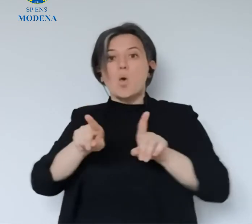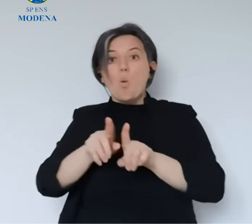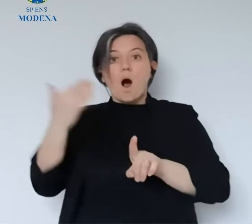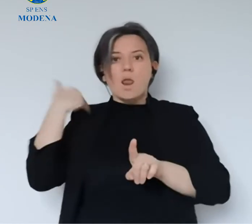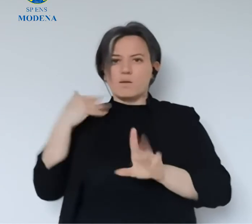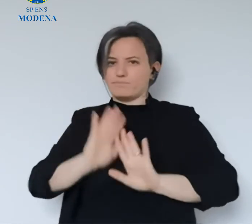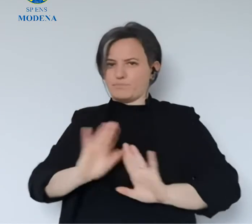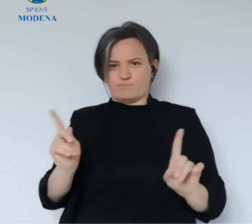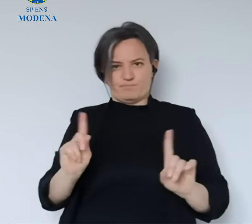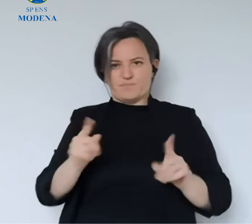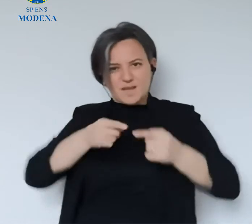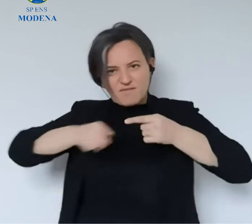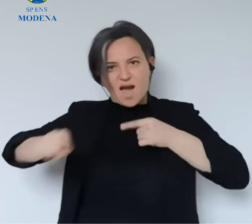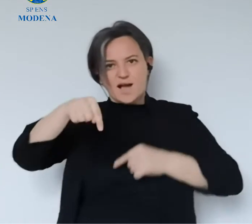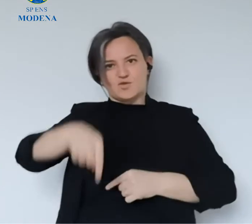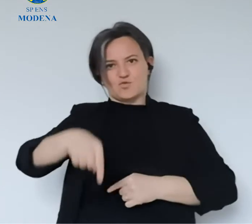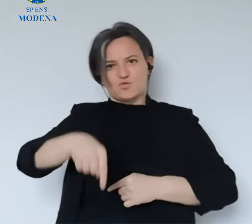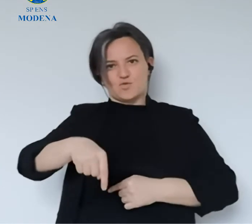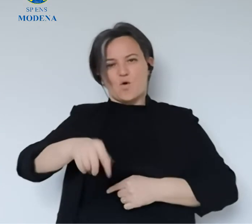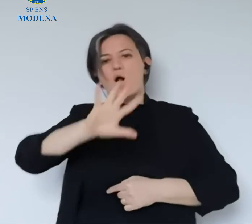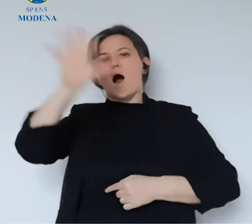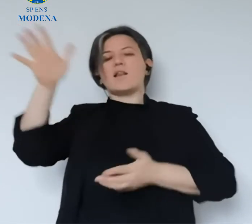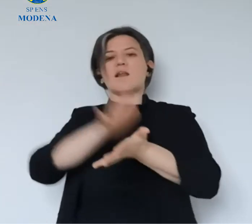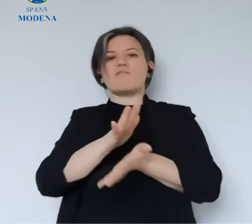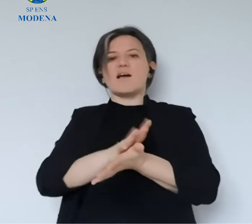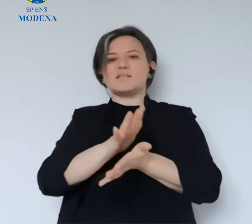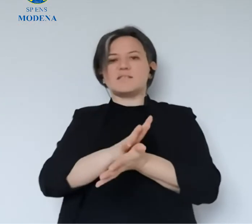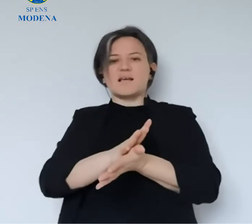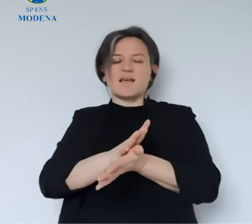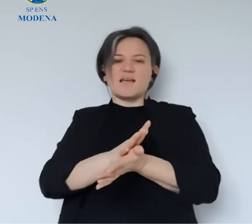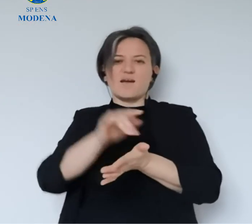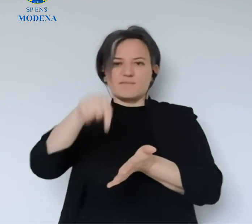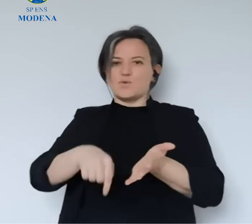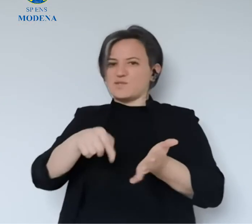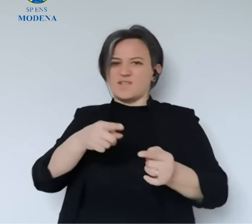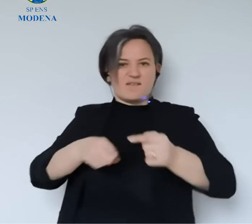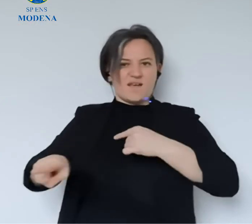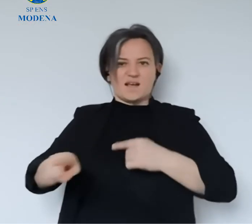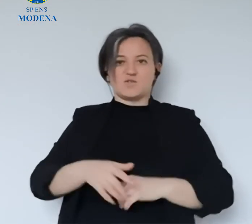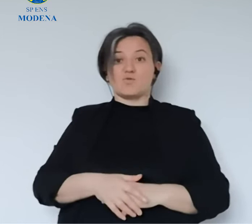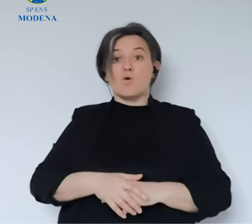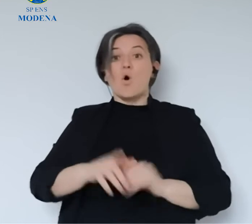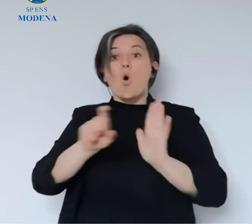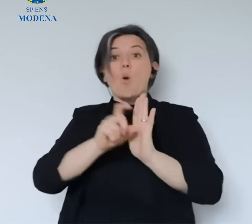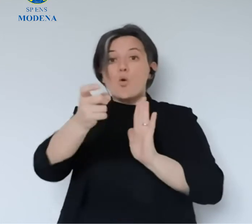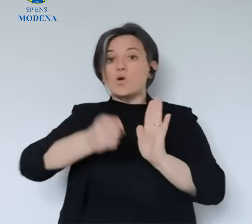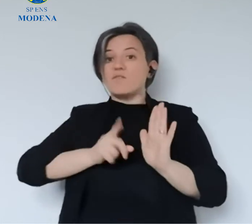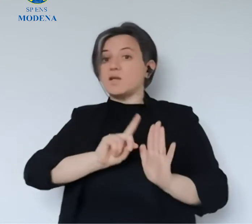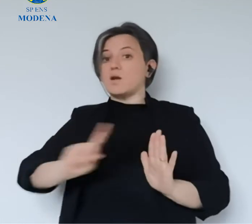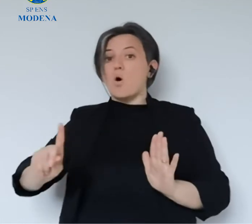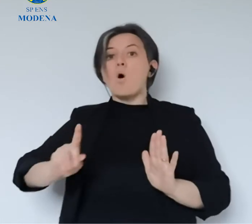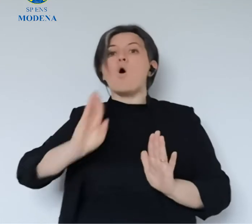purtroppo sarà un 25 aprile diverso dagli altri 25 aprile, dalle altre feste della liberazione, ma